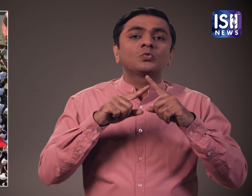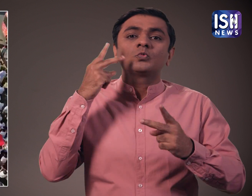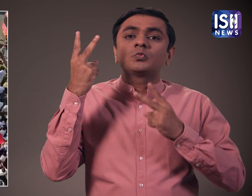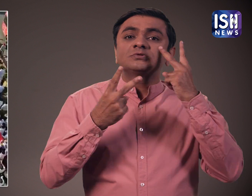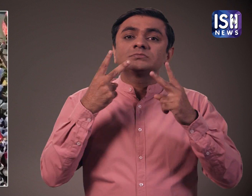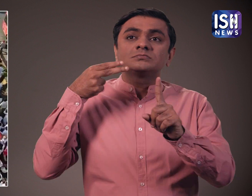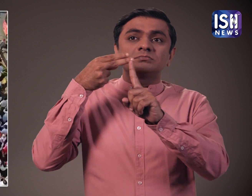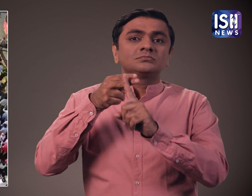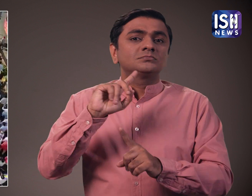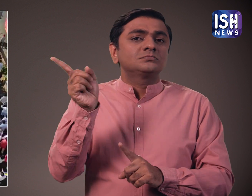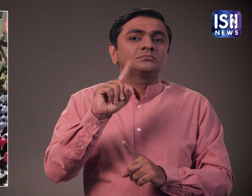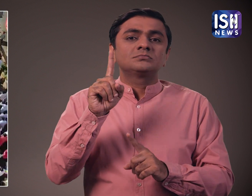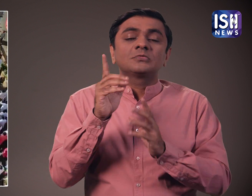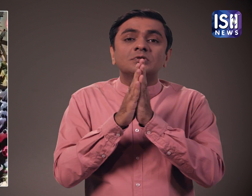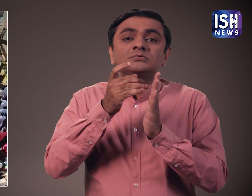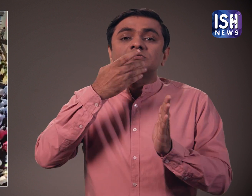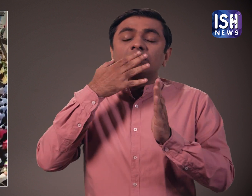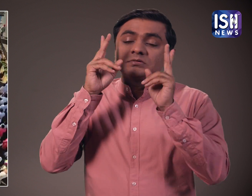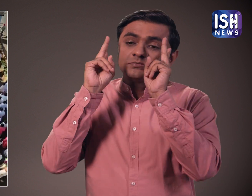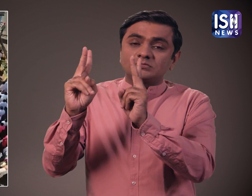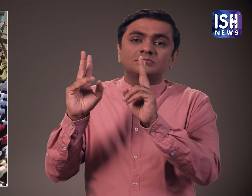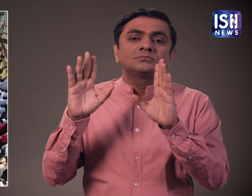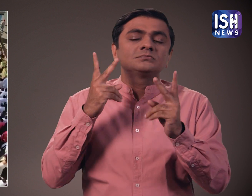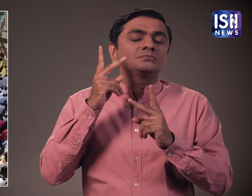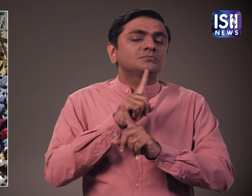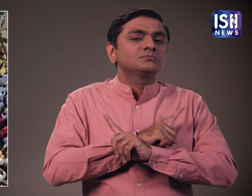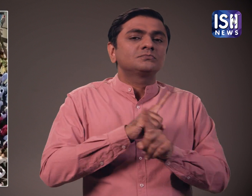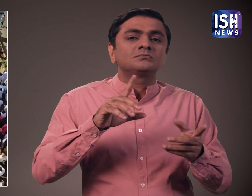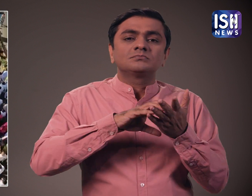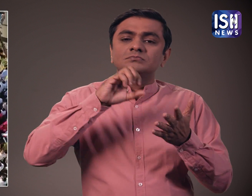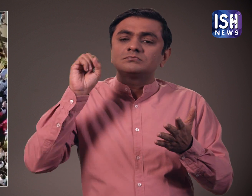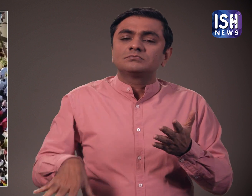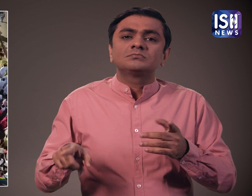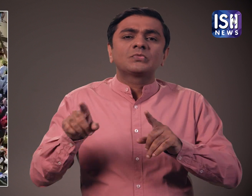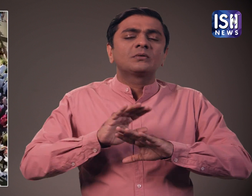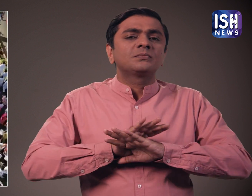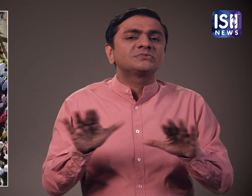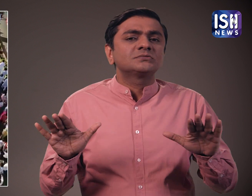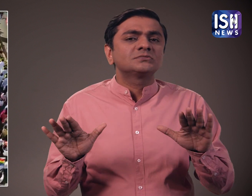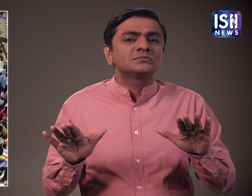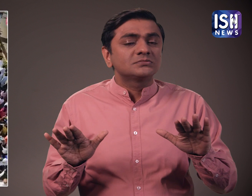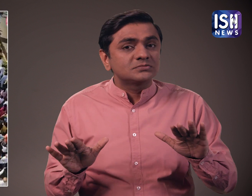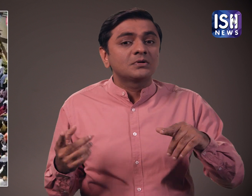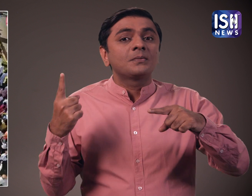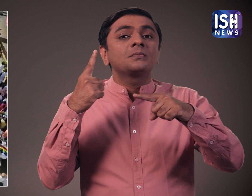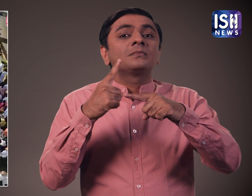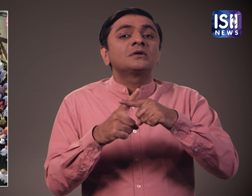की मांग की गई थी। और साथ ही गुजरात के